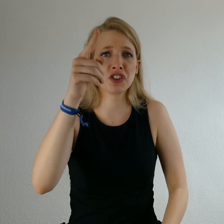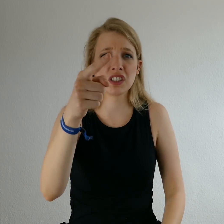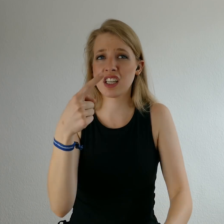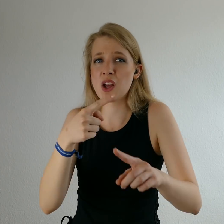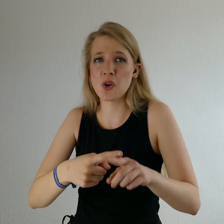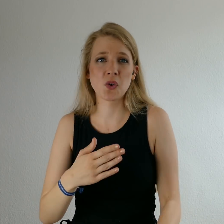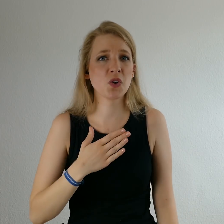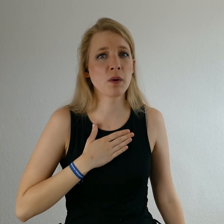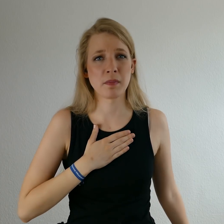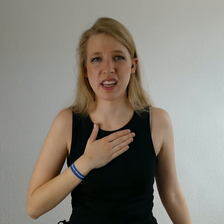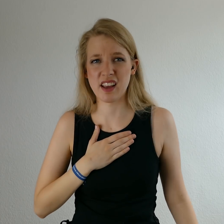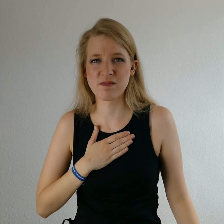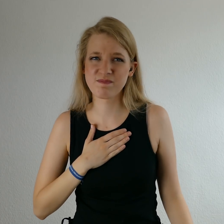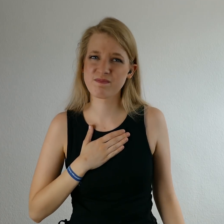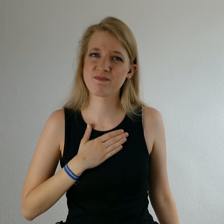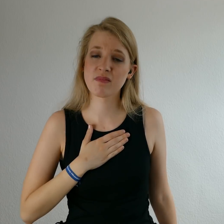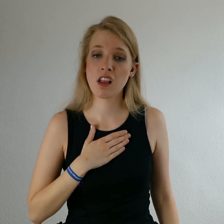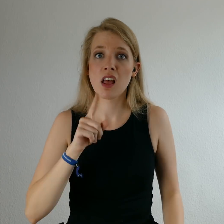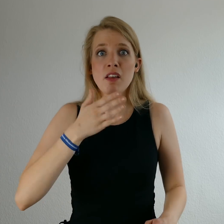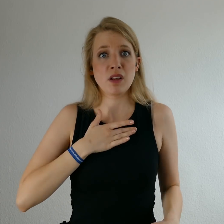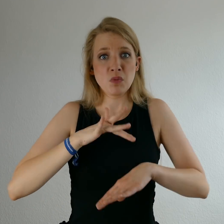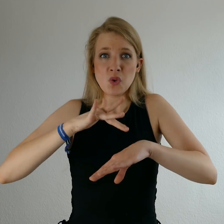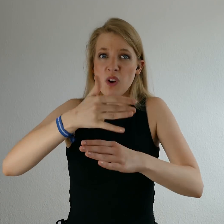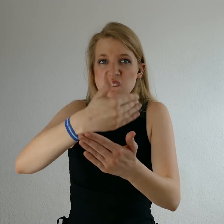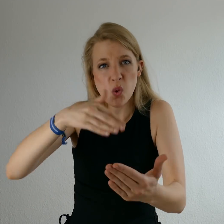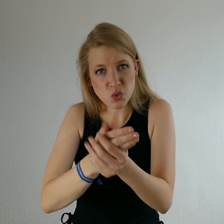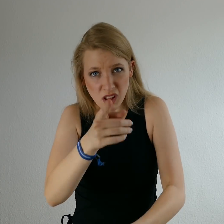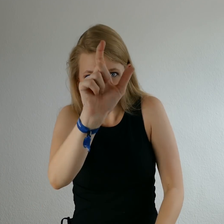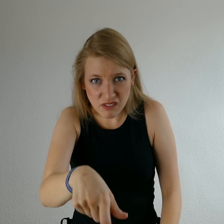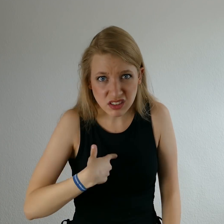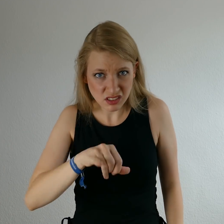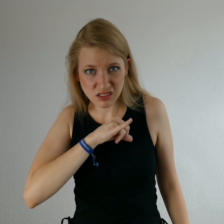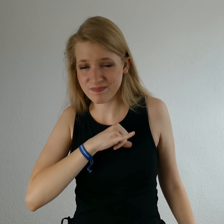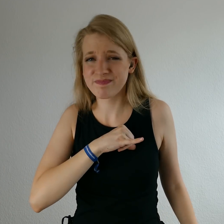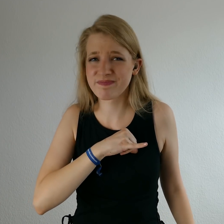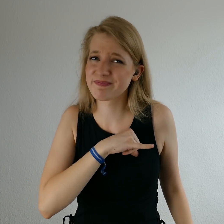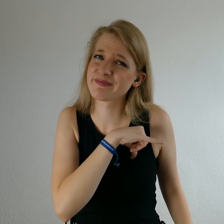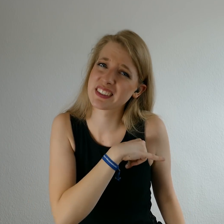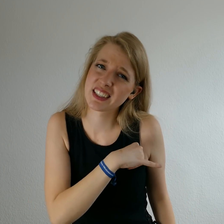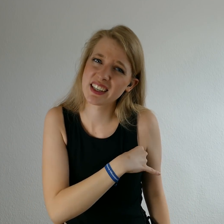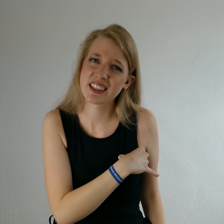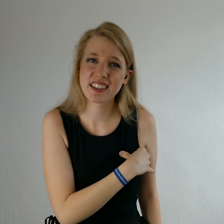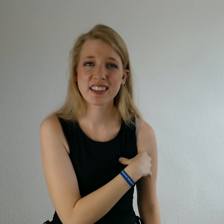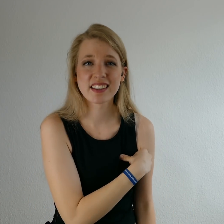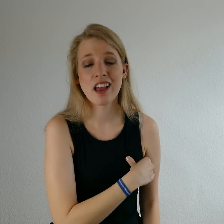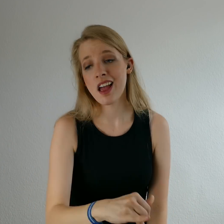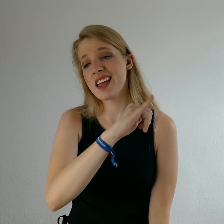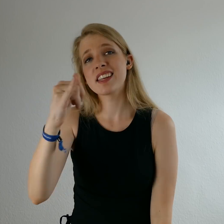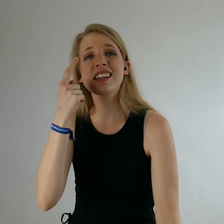dir und mir Weil deine Vorurteile mich nicht interessieren Jeder,